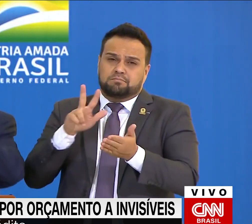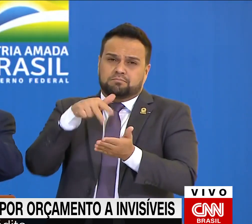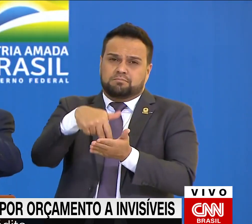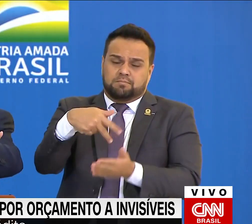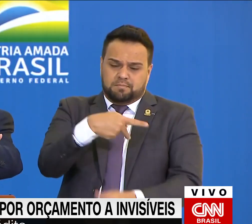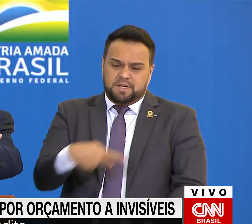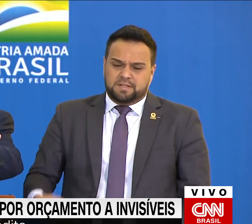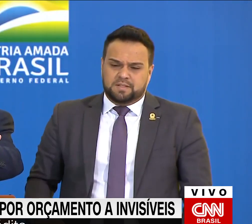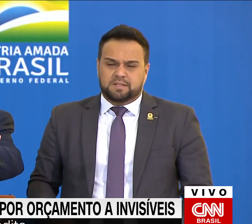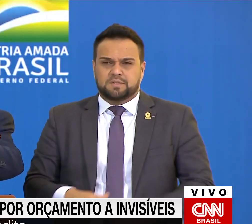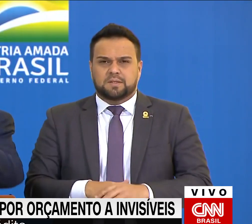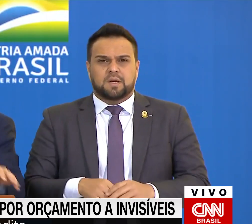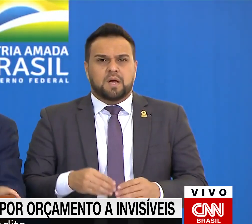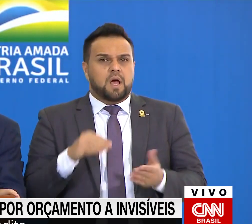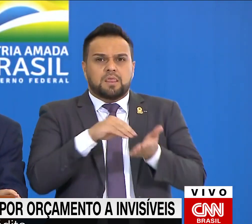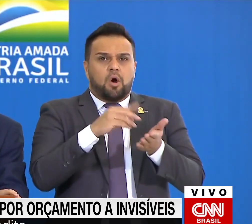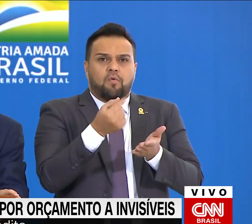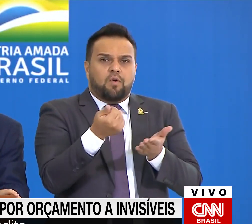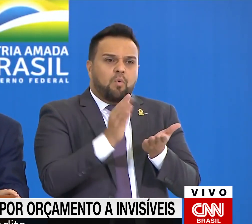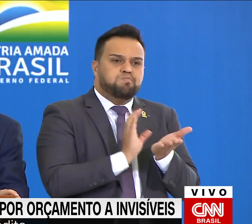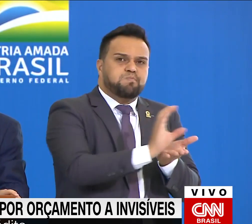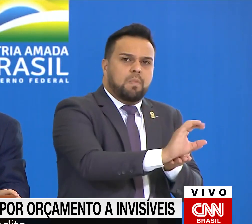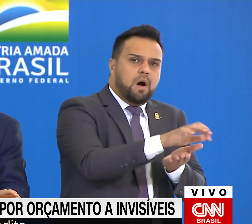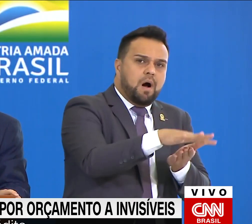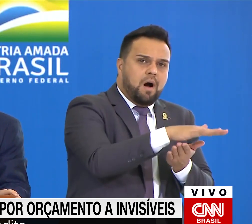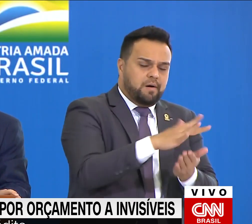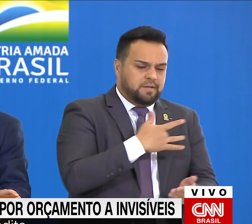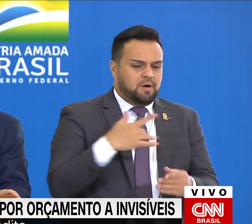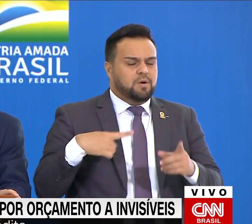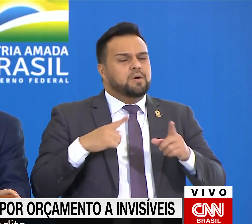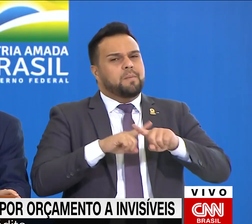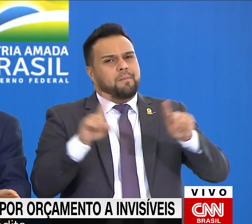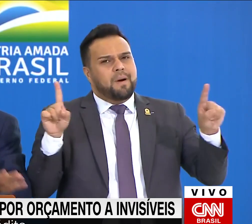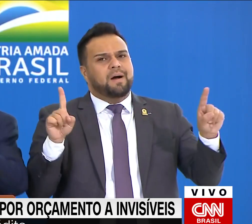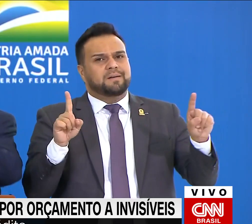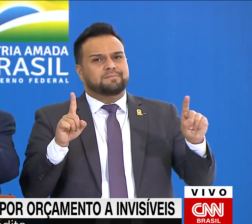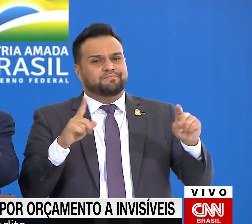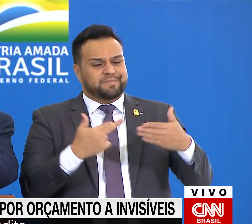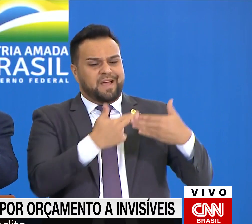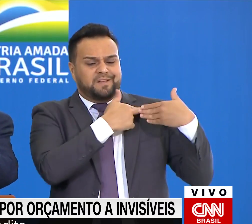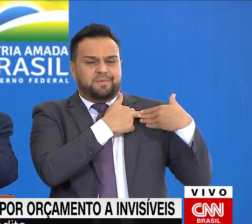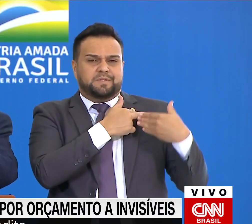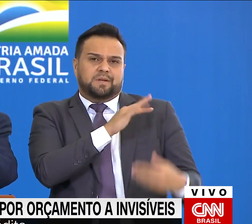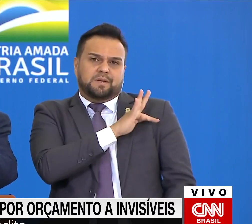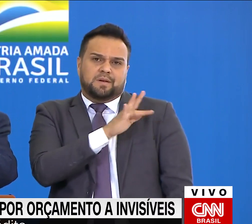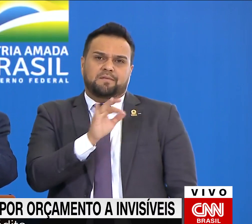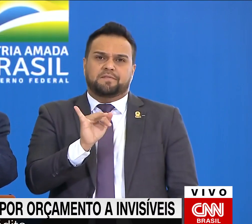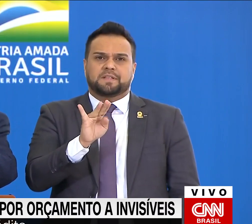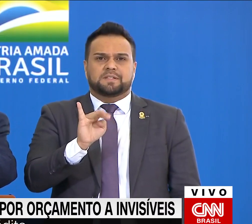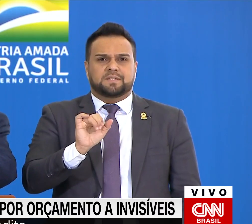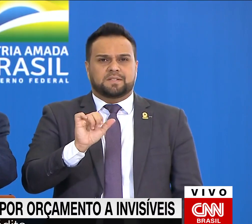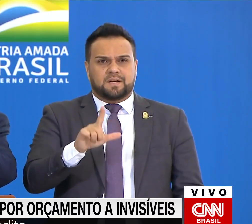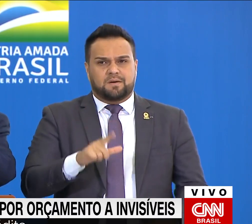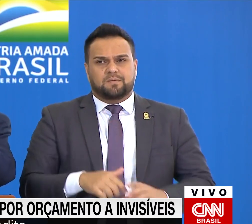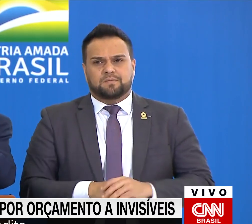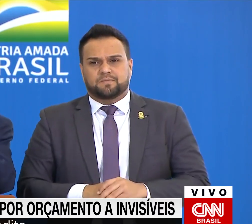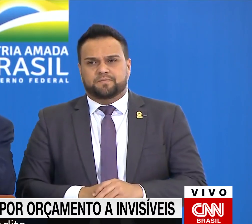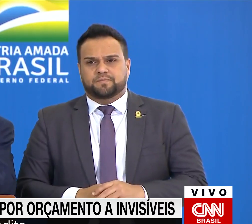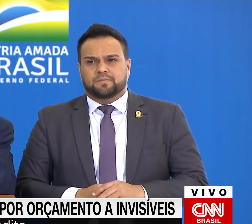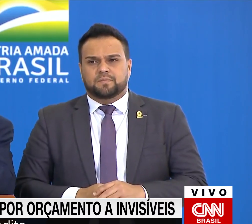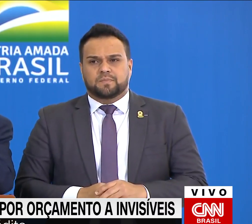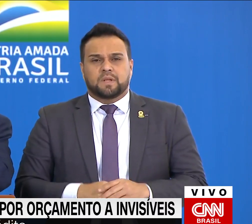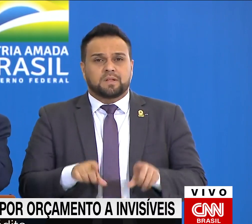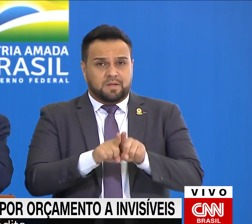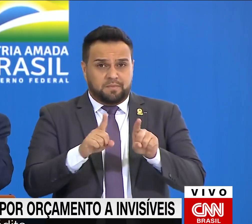Não faltou dinheiro para a saúde, mas tivemos responsabilidade fiscal. Não faltará ou não